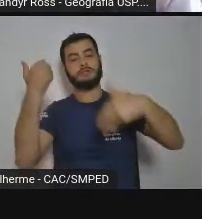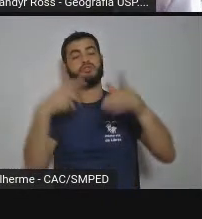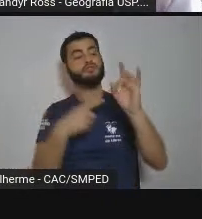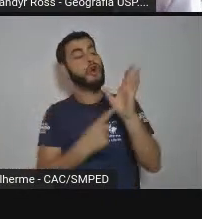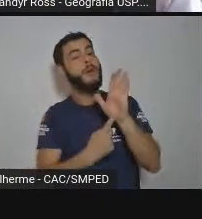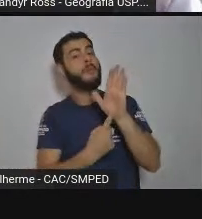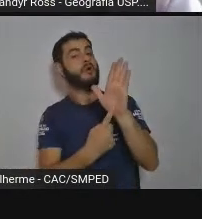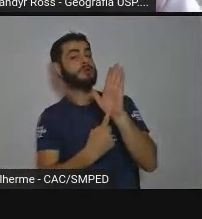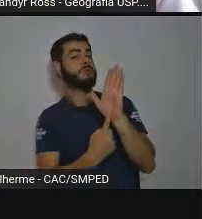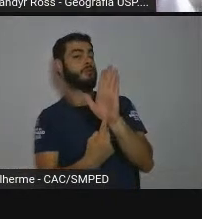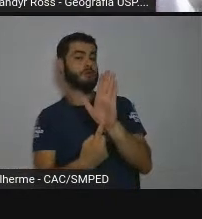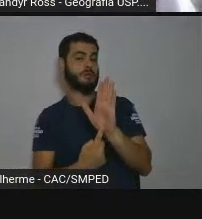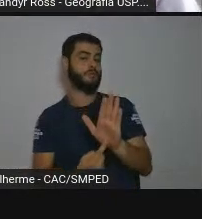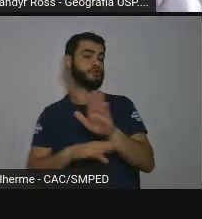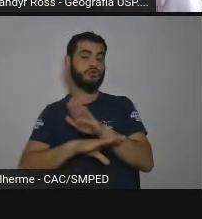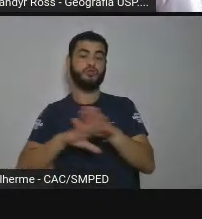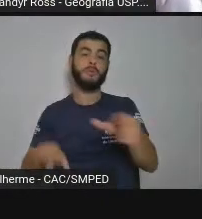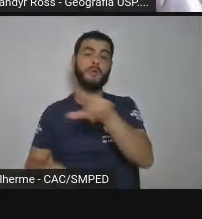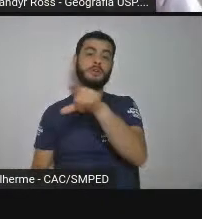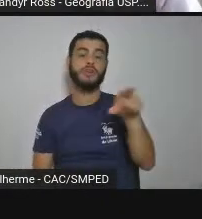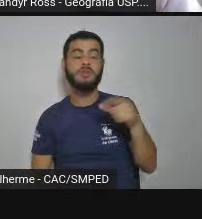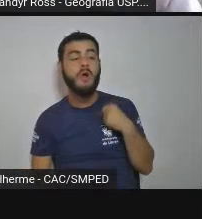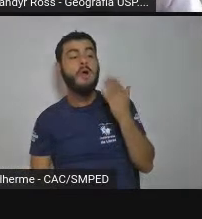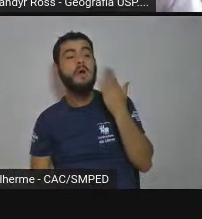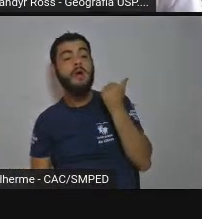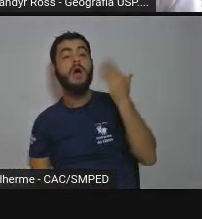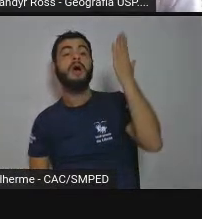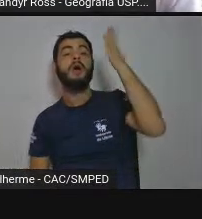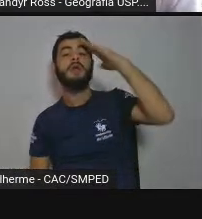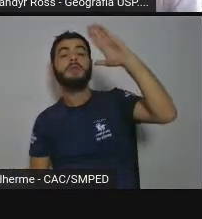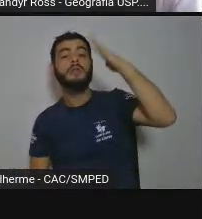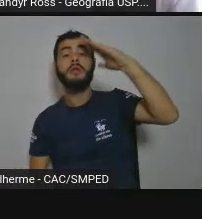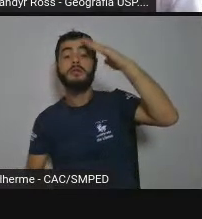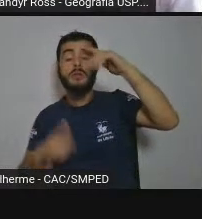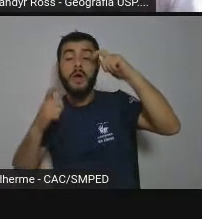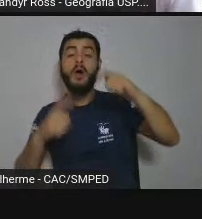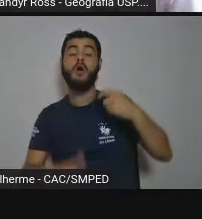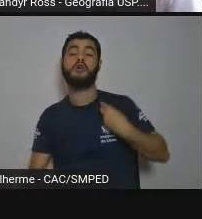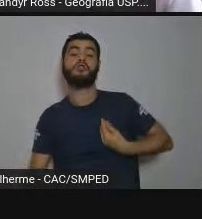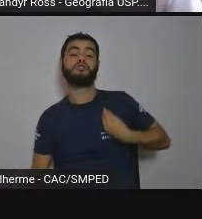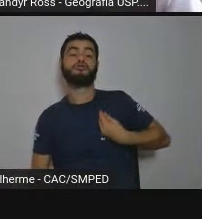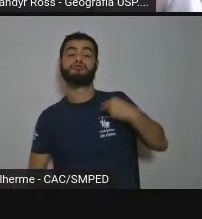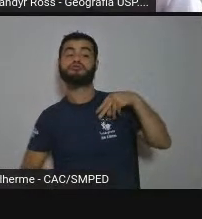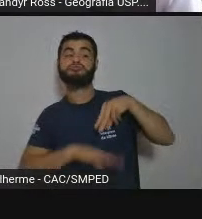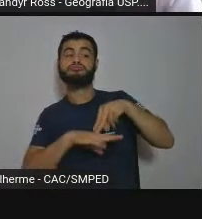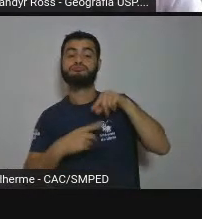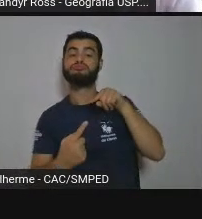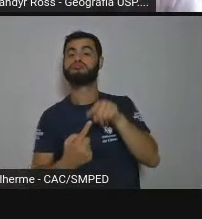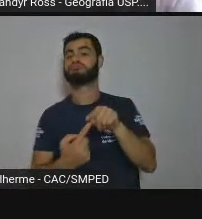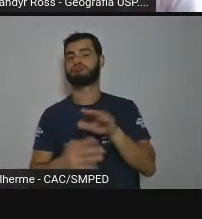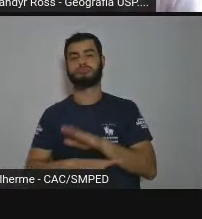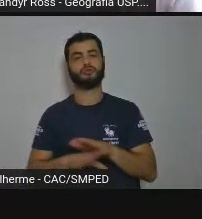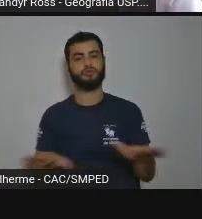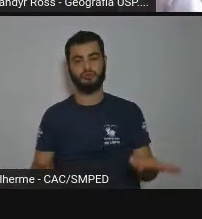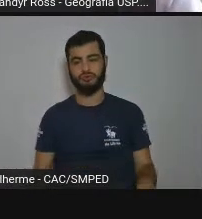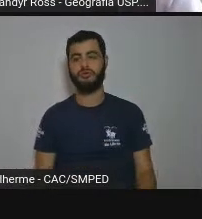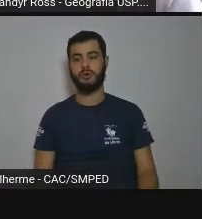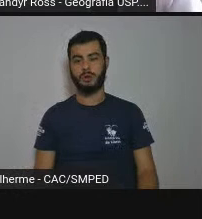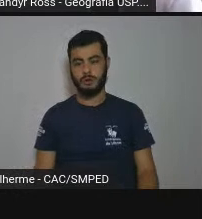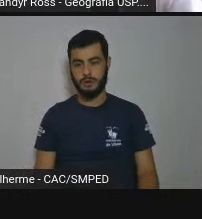gente ficar mais ou menos situado onde nós estamos. Esse é o mesmo mapa